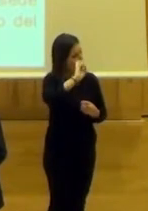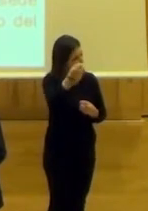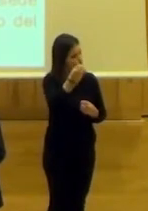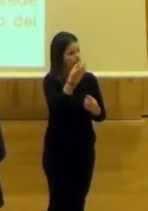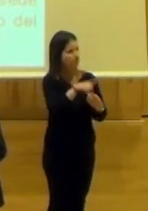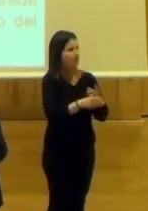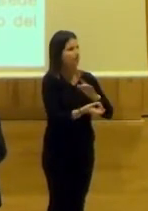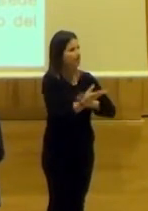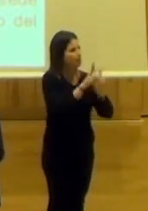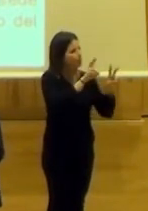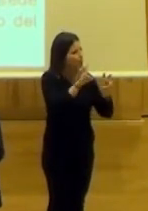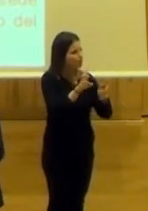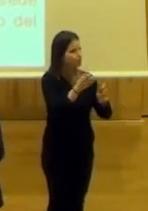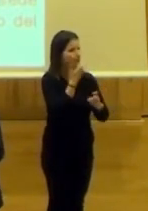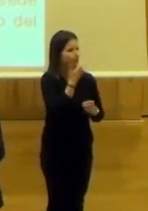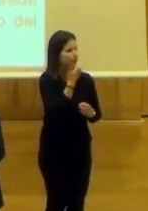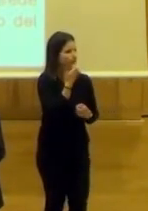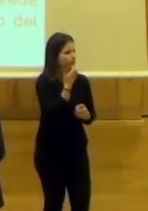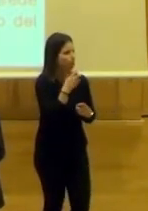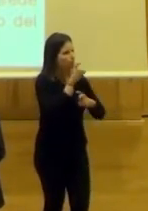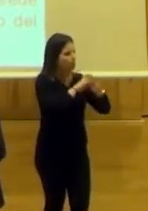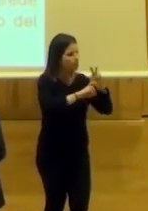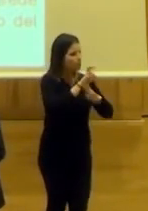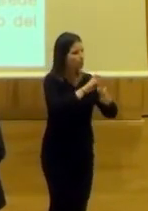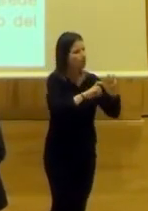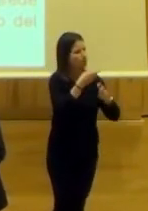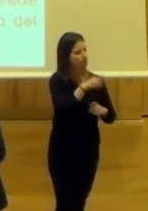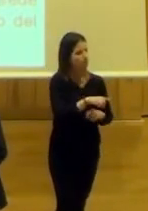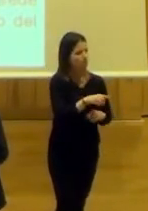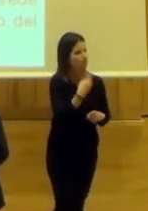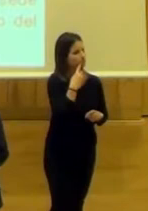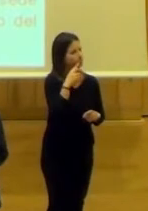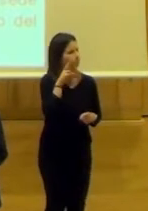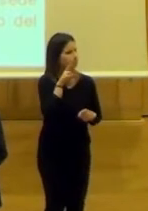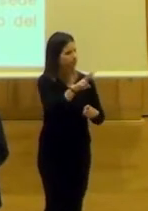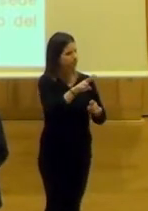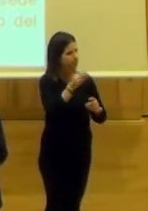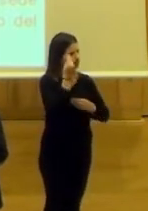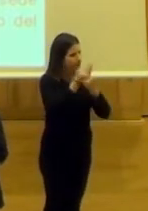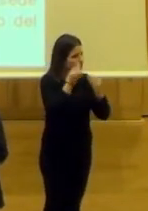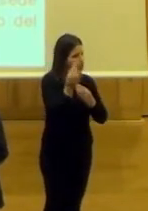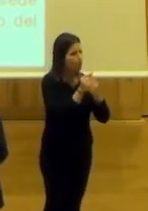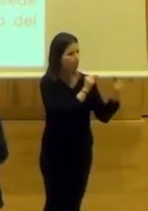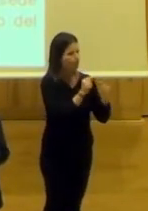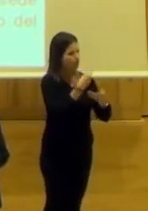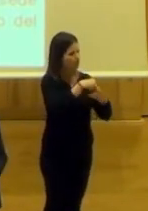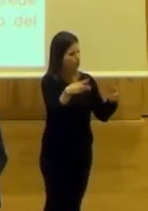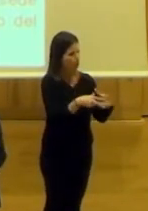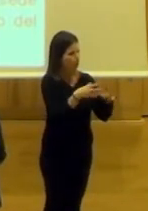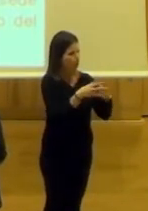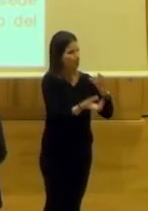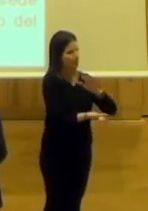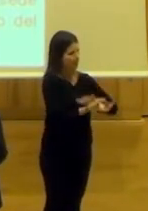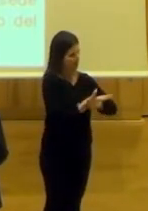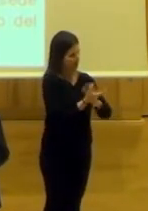otras que buscábamos con ellas también tener una clara dimensión de reflexión y debate dentro de las sociedades ganadas. Creamos